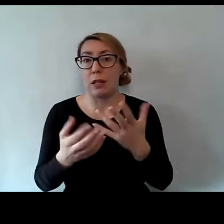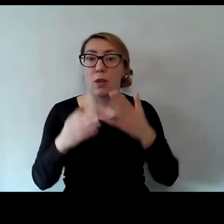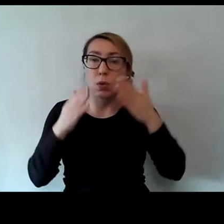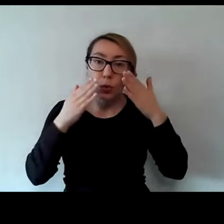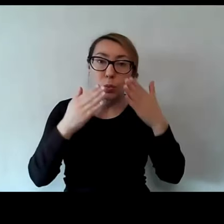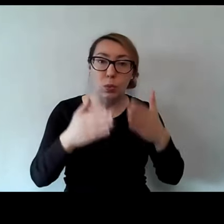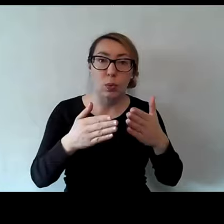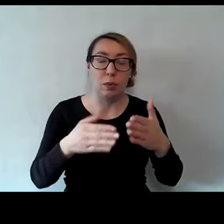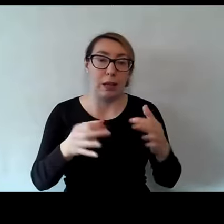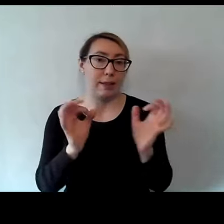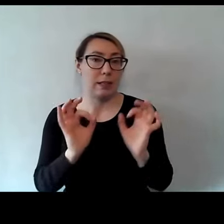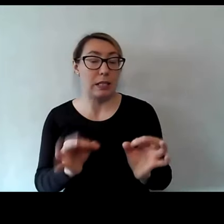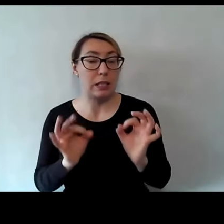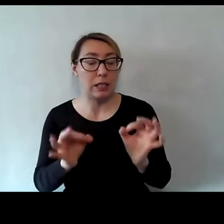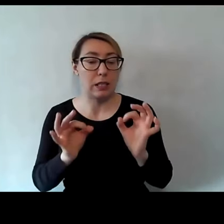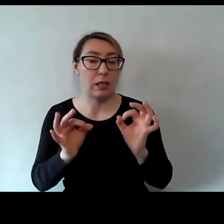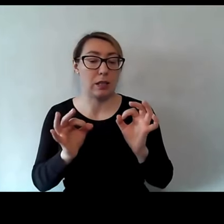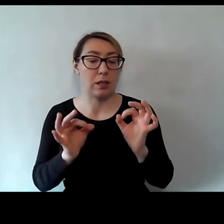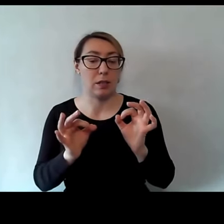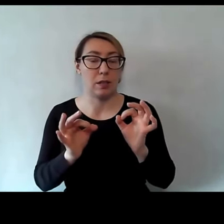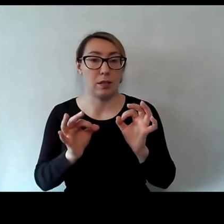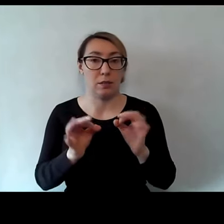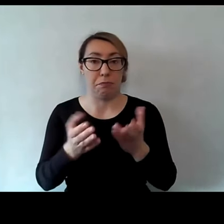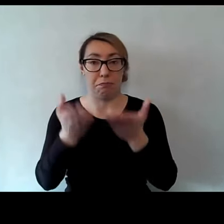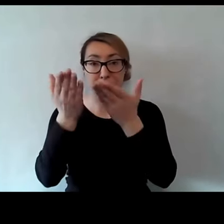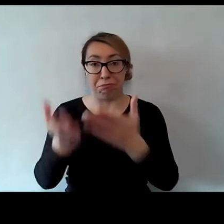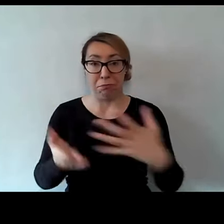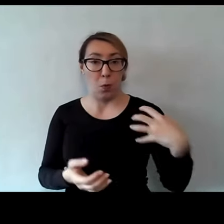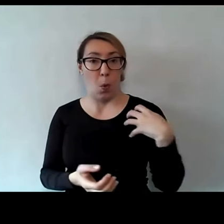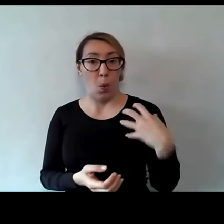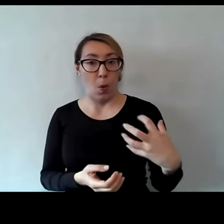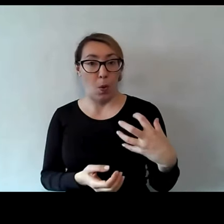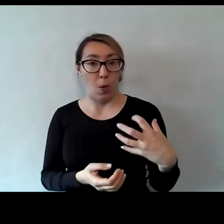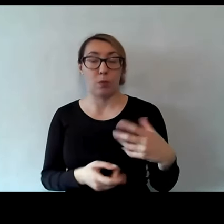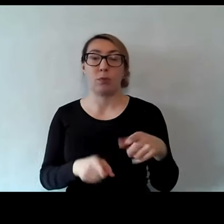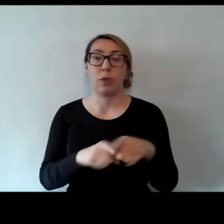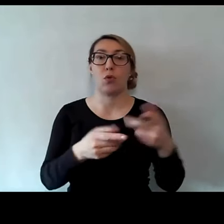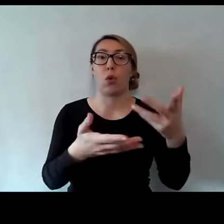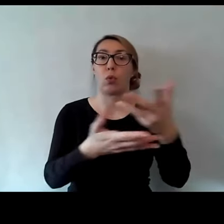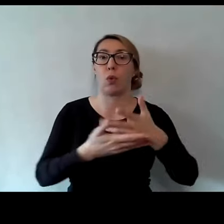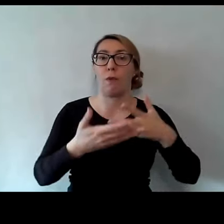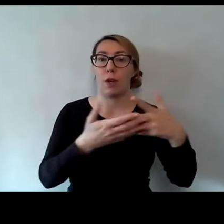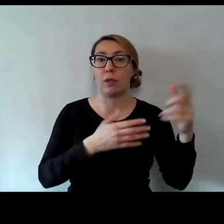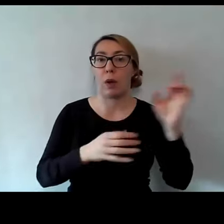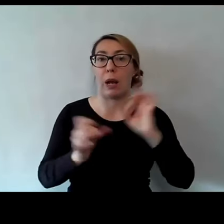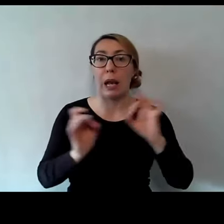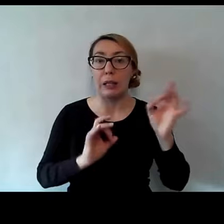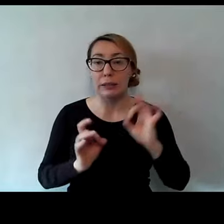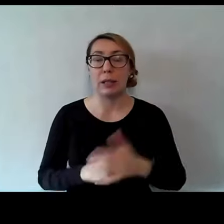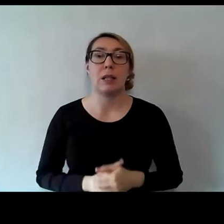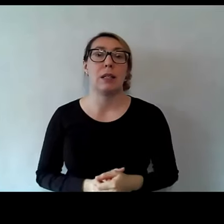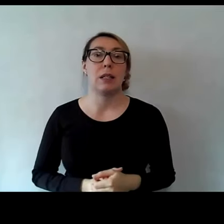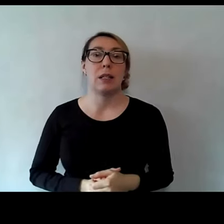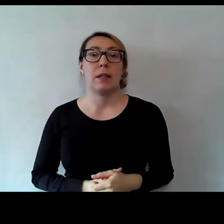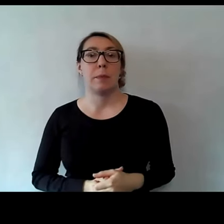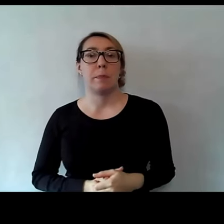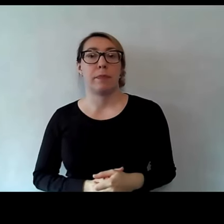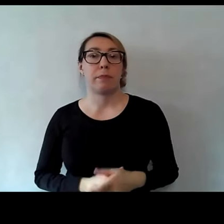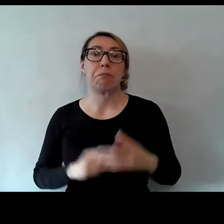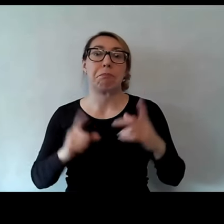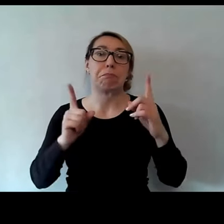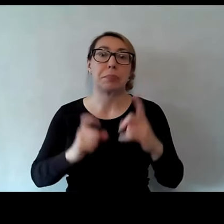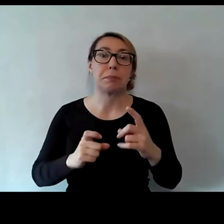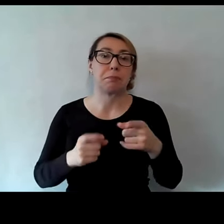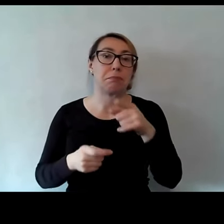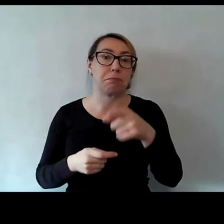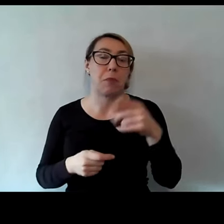dzisiejszym naszym gościu i Towarzystwie Gest i właśnie zacząć od tego o